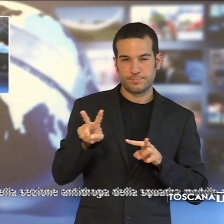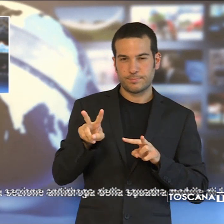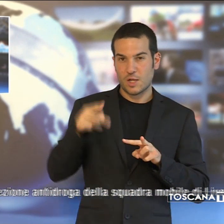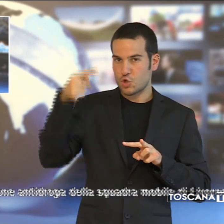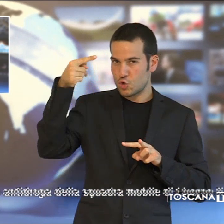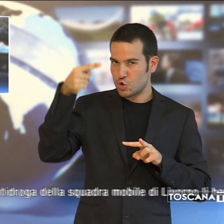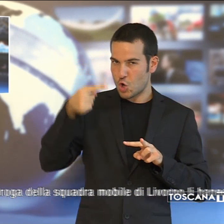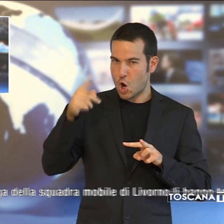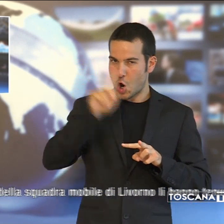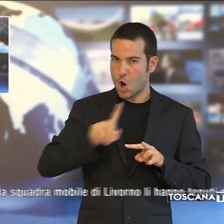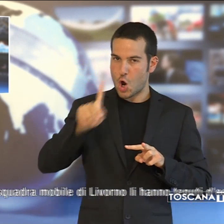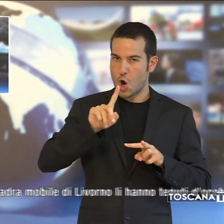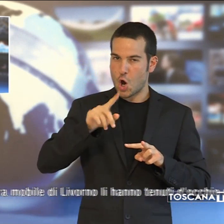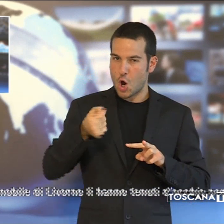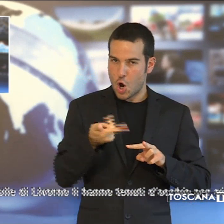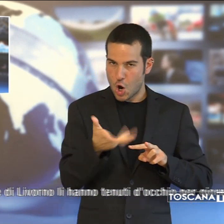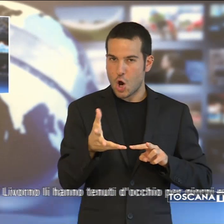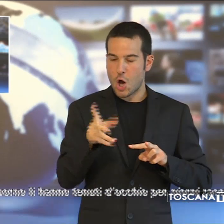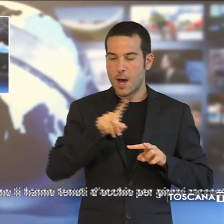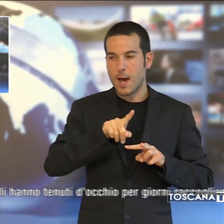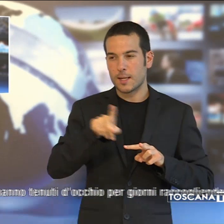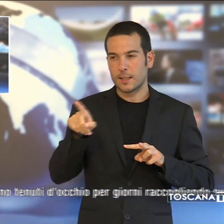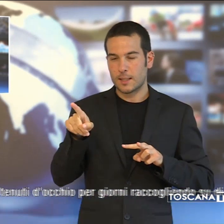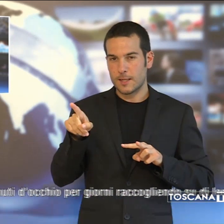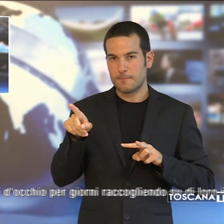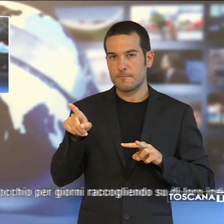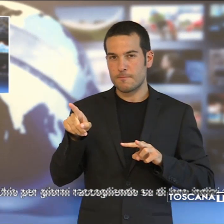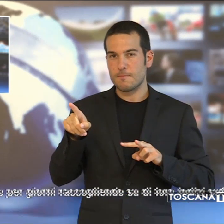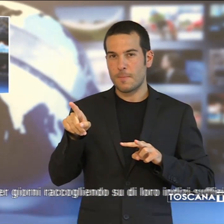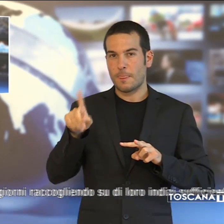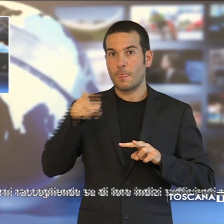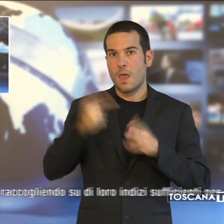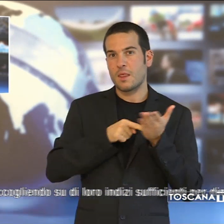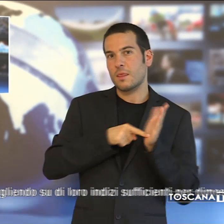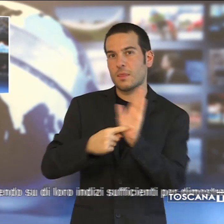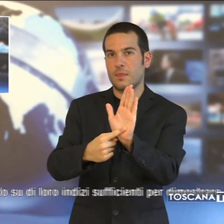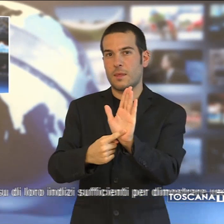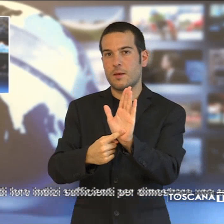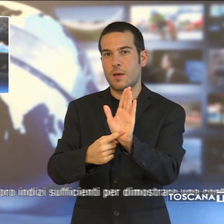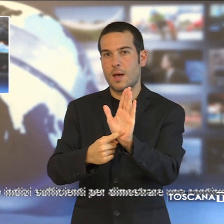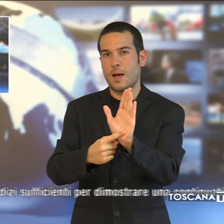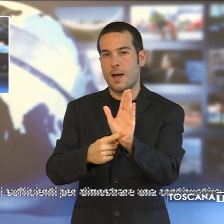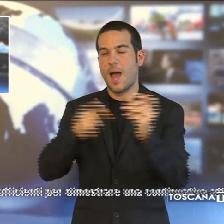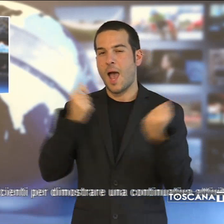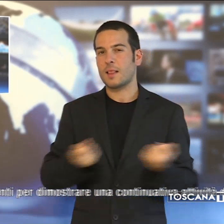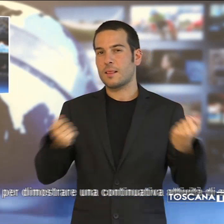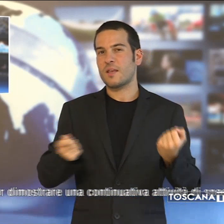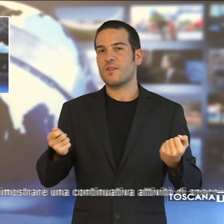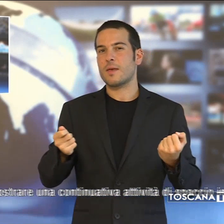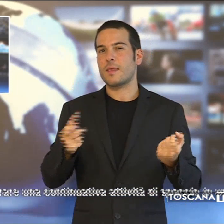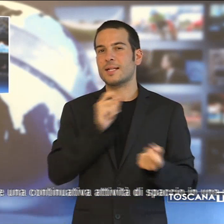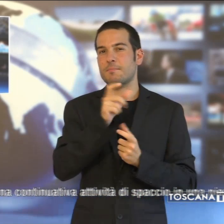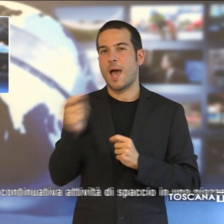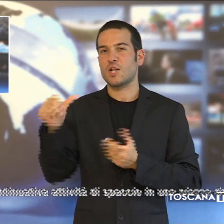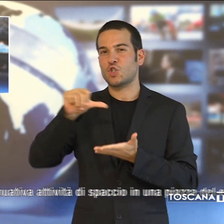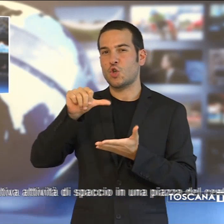raccogliendo su di loro indizi sufficienti per dimostrare una continuativa attività di spaccio in una piazza del centro